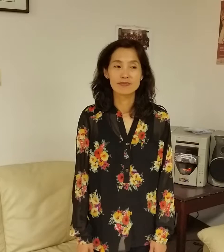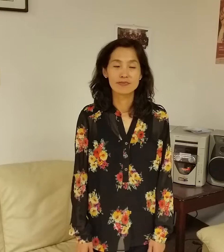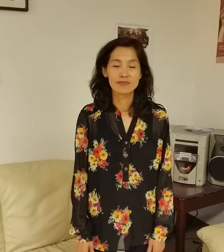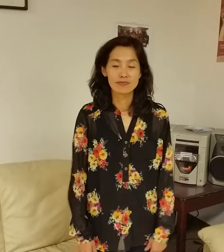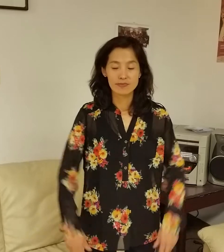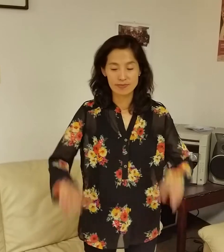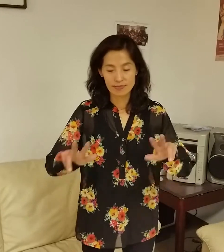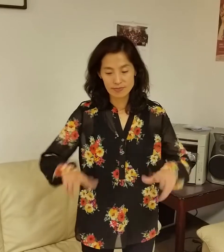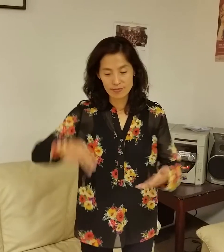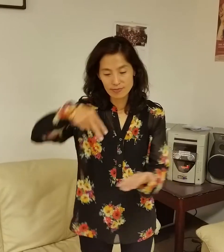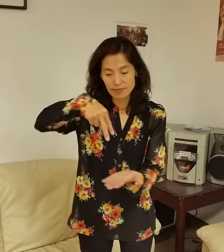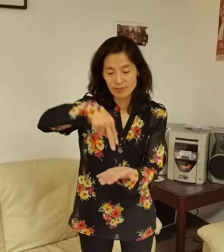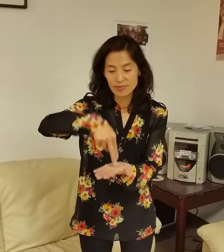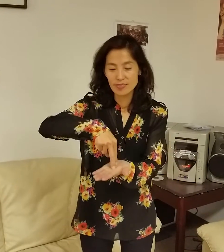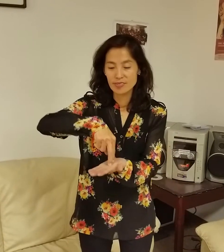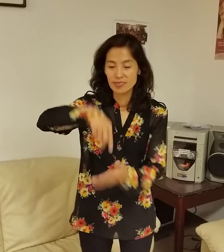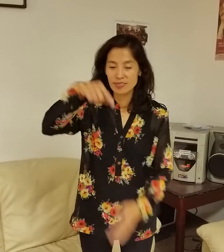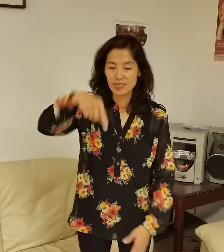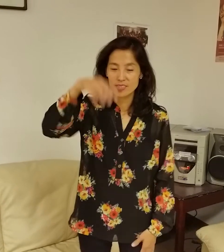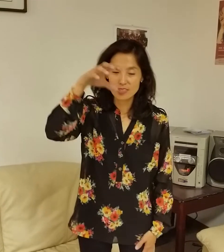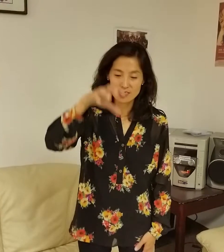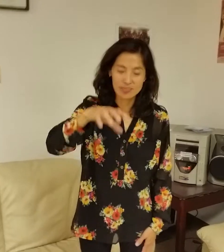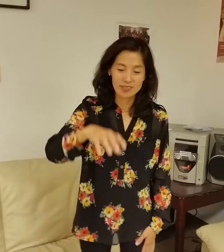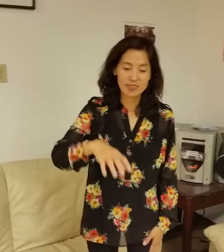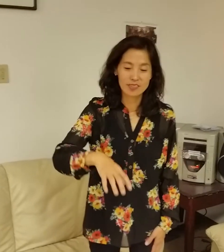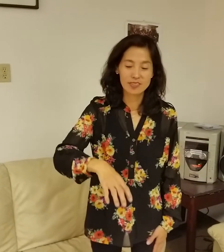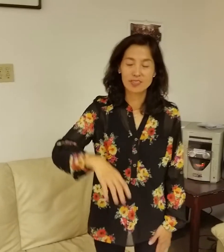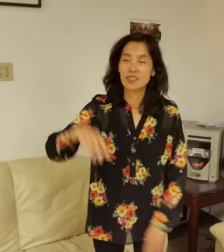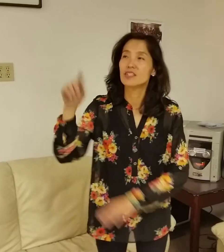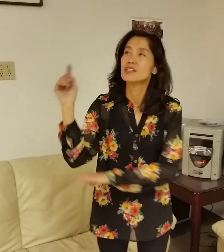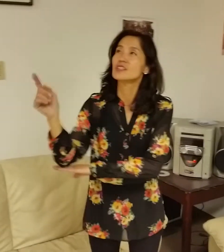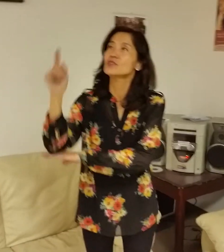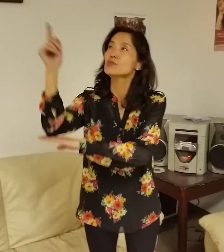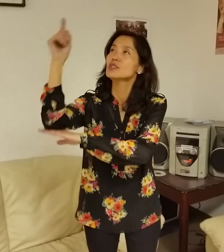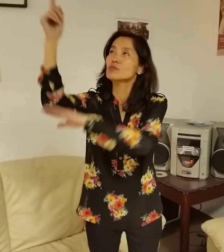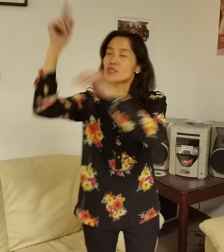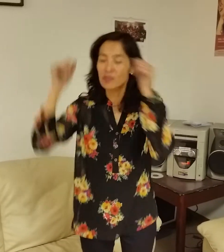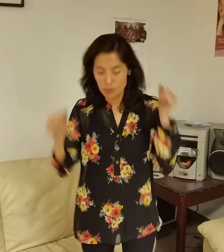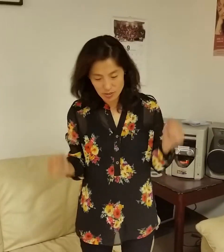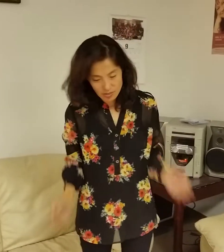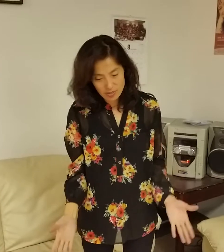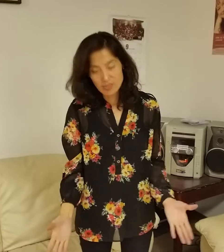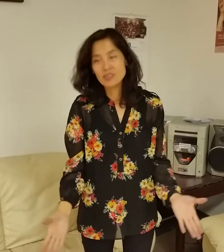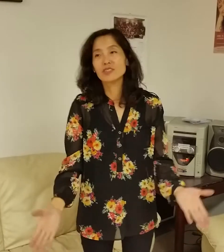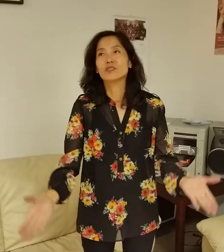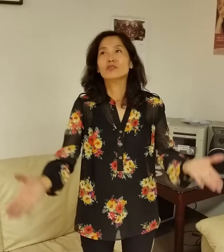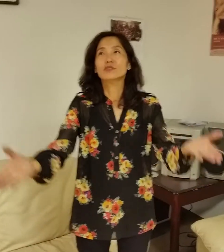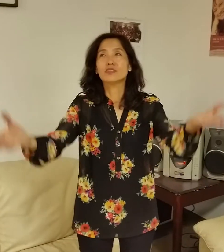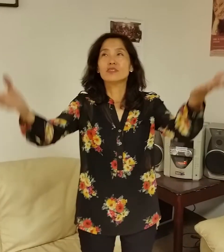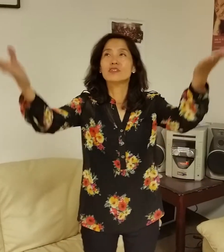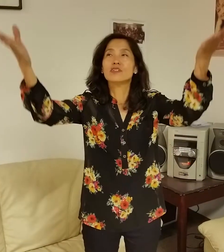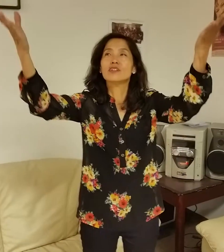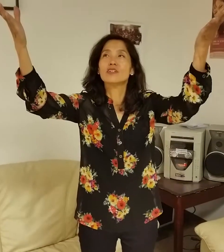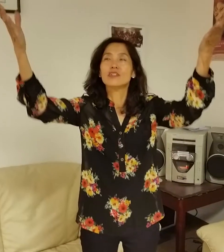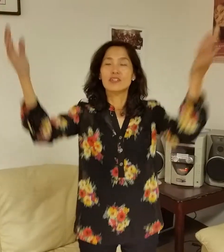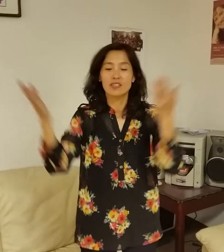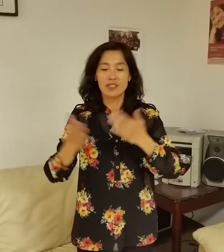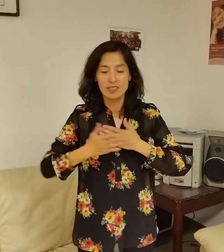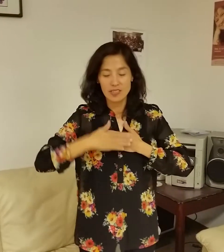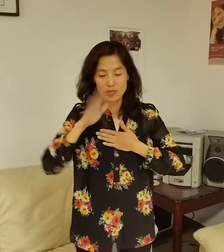지금 서 있는 이곳에서 높이 올라가 있어서 내가